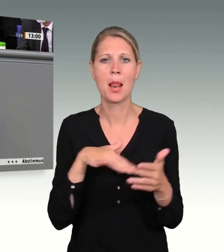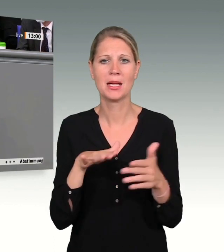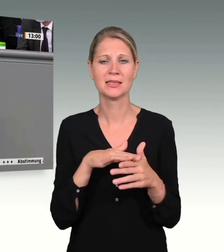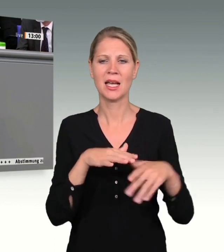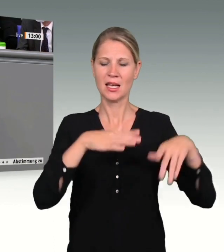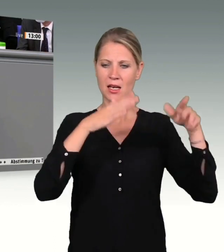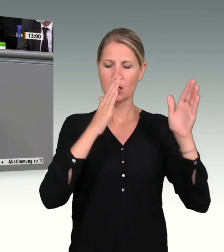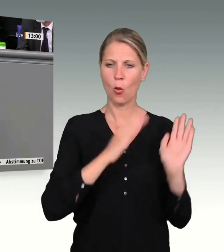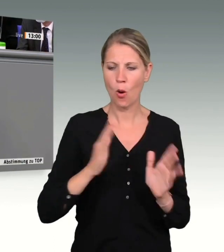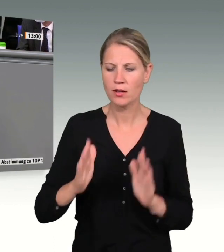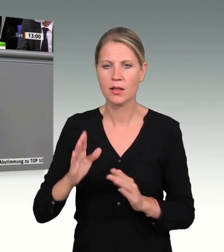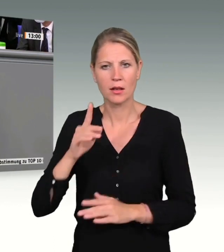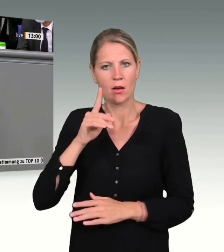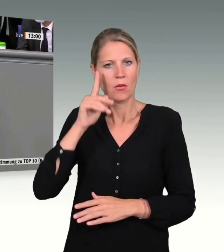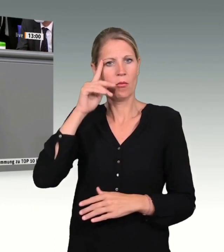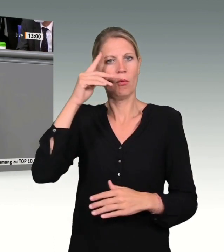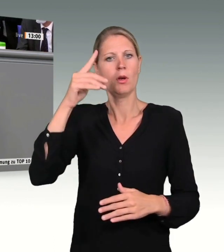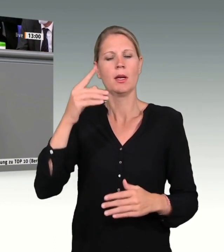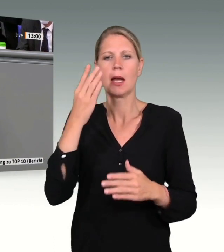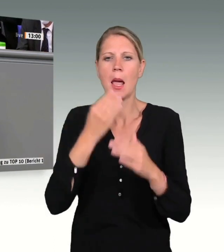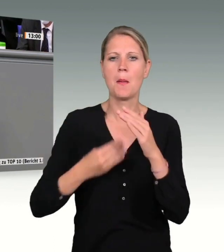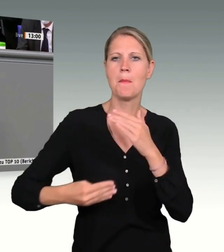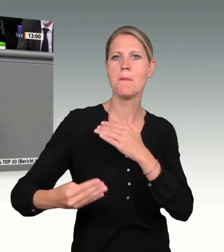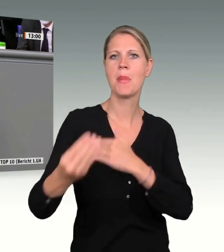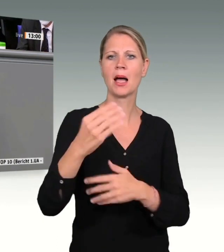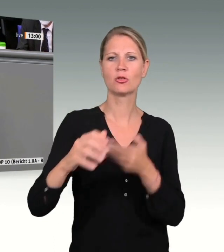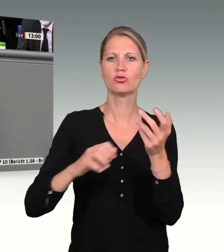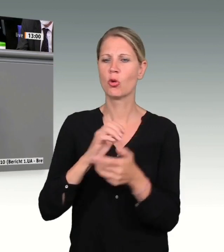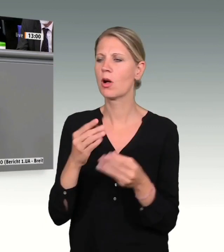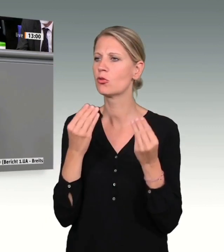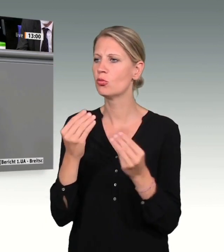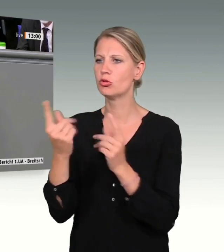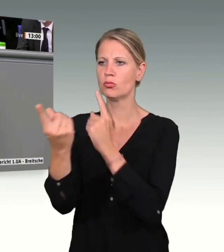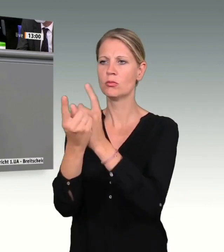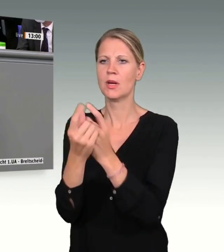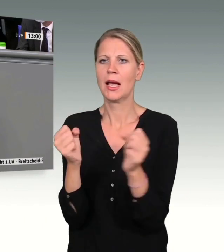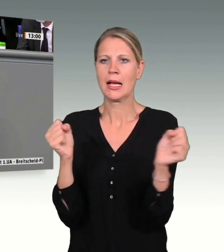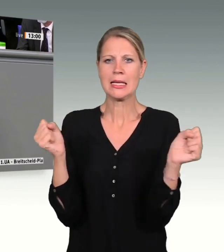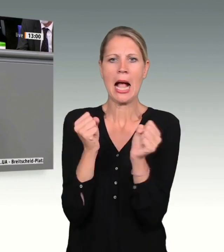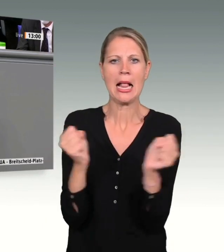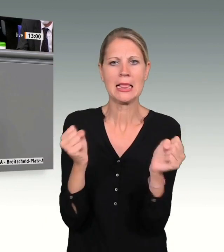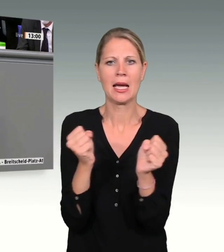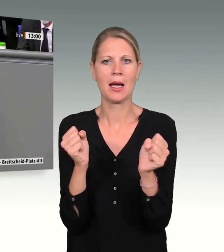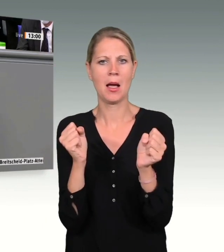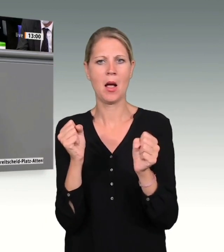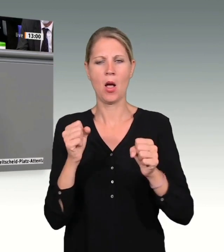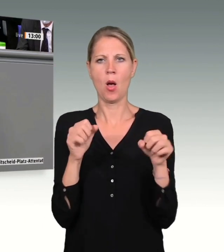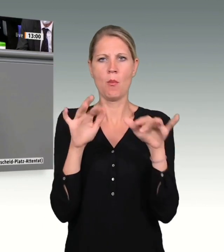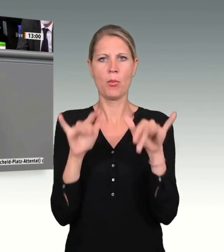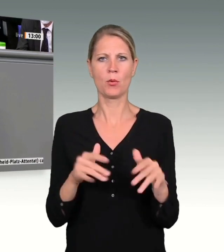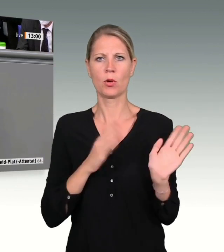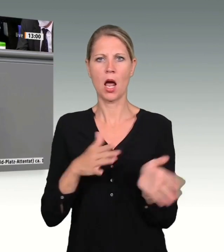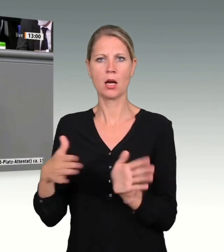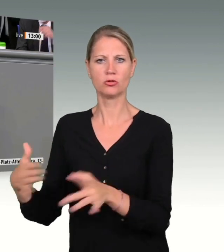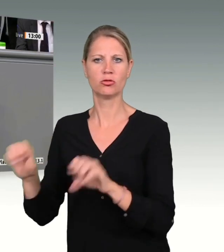kalter, bürokratischer Staat. Der nicht in der Lage ist, den Menschen angemessen zu begegnen. Wir müssen das ändern. Ganz